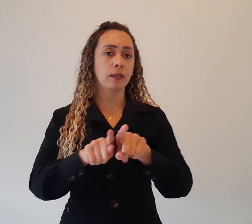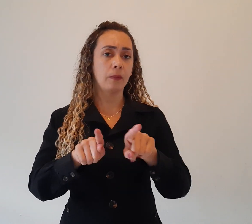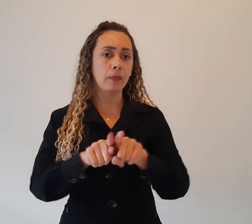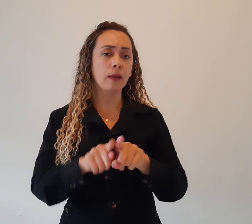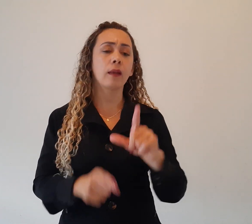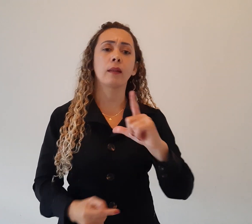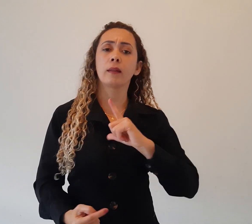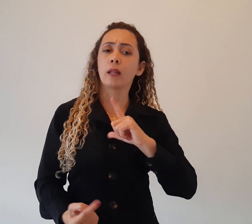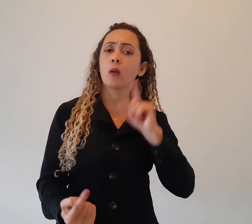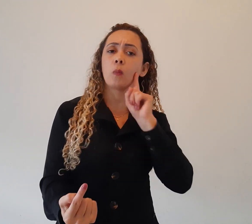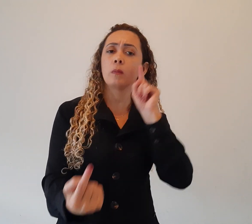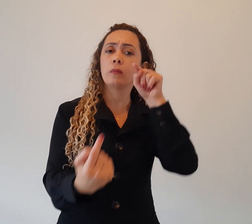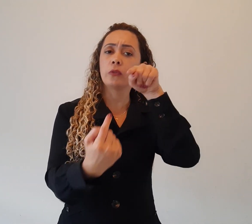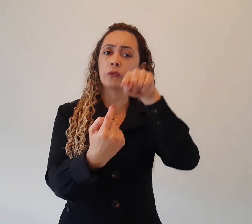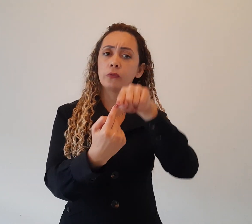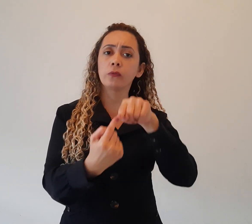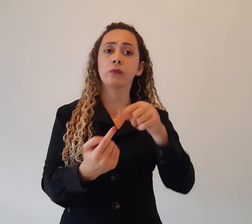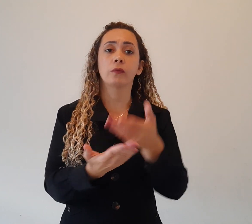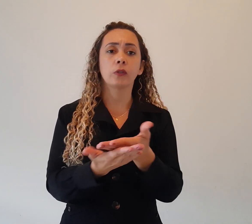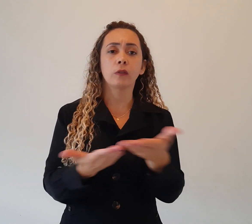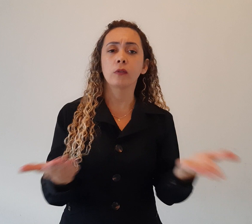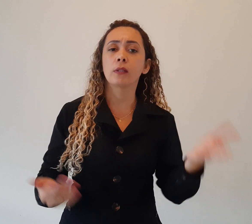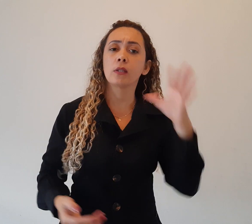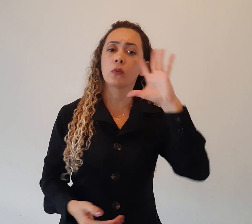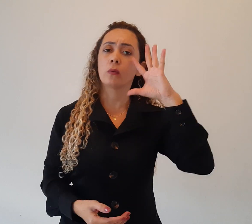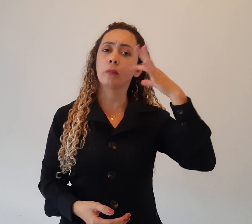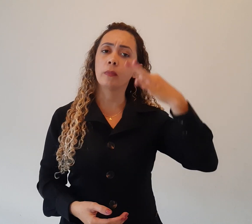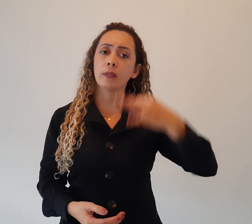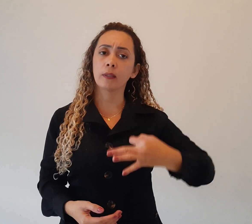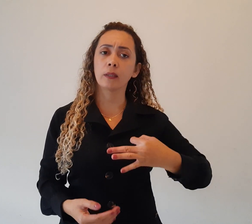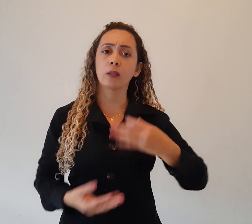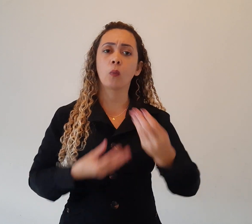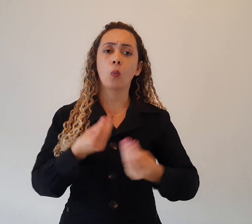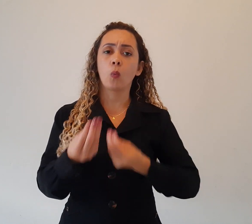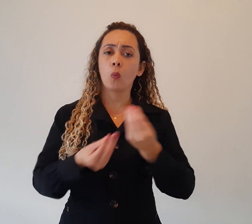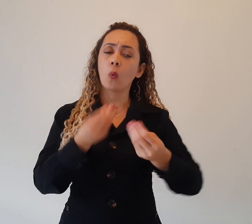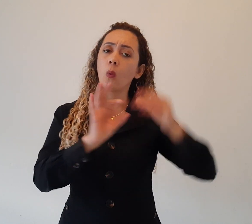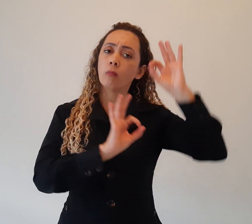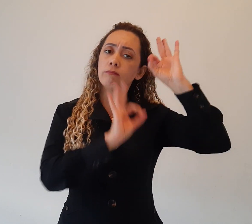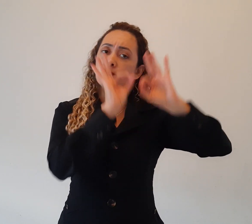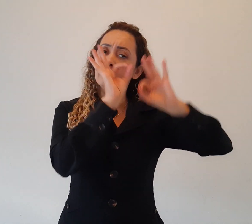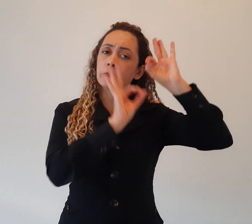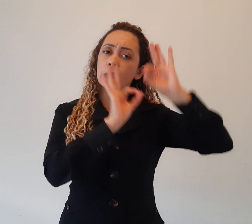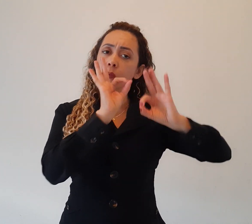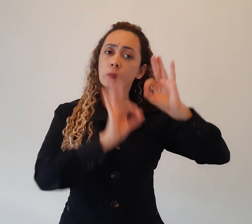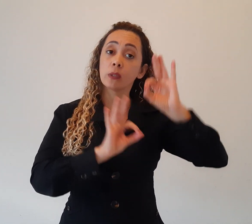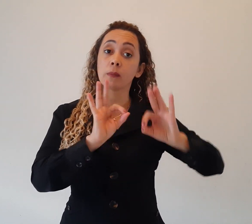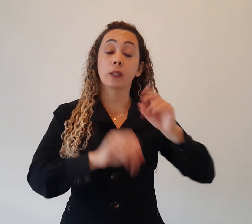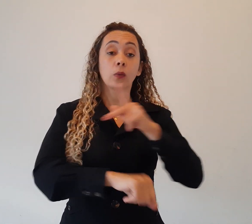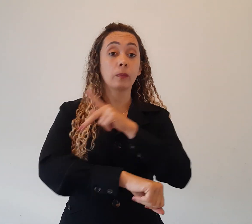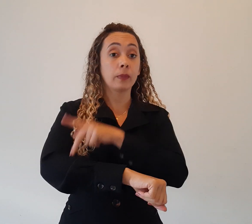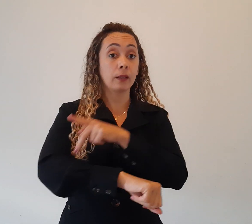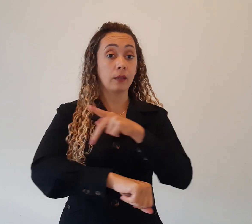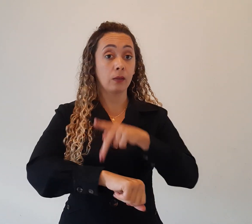objetivo que vocês compreendam a construção do pensamento pedagógico antigo,